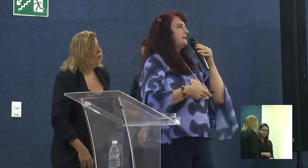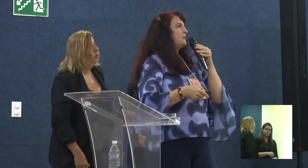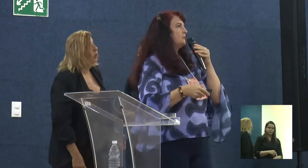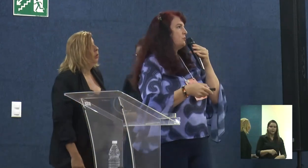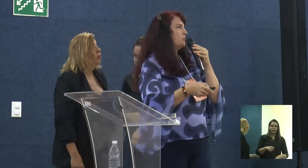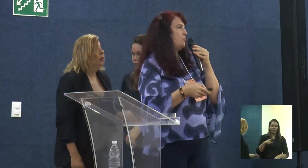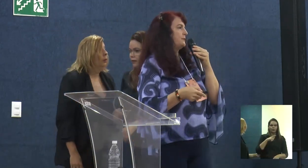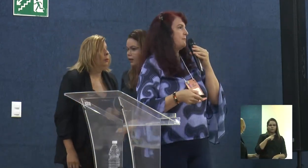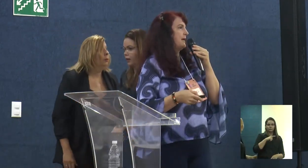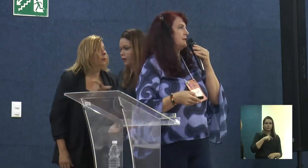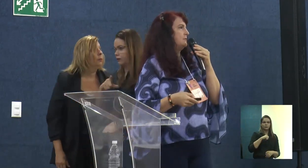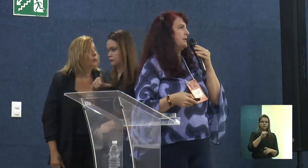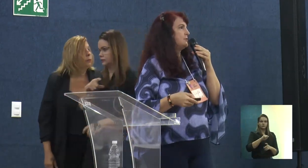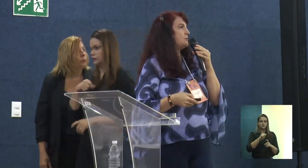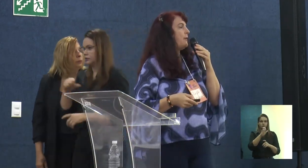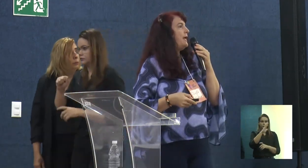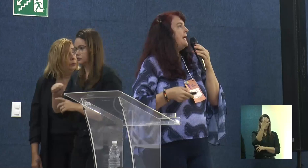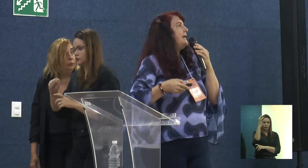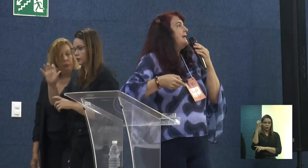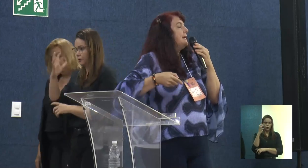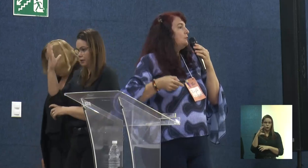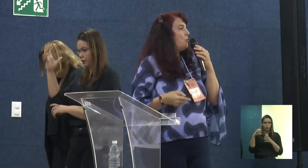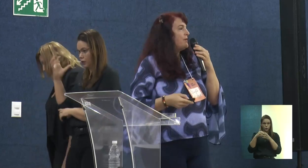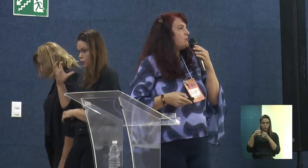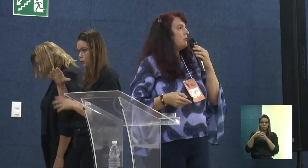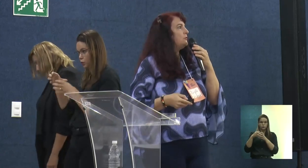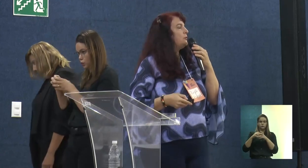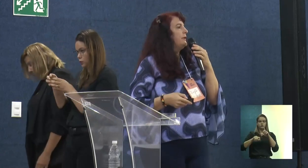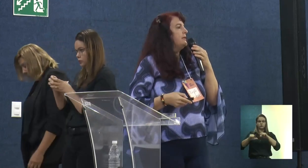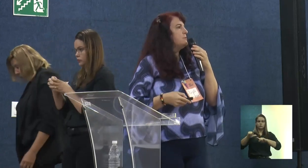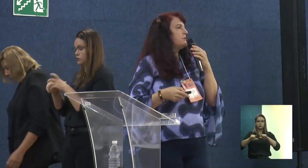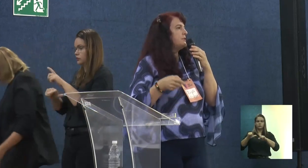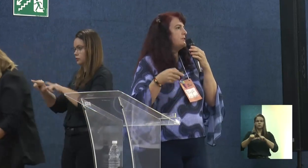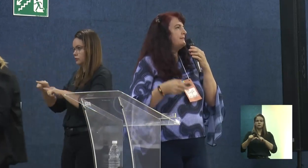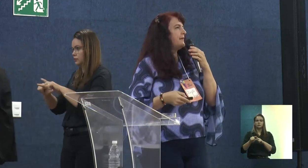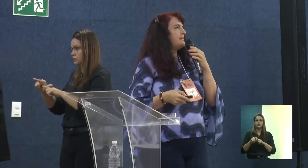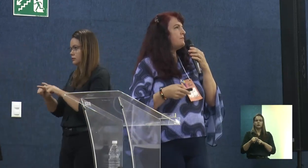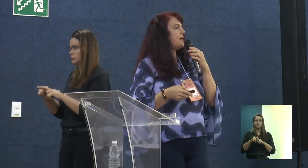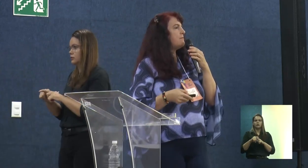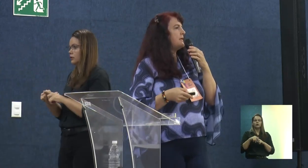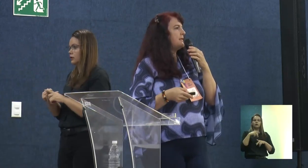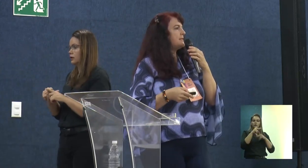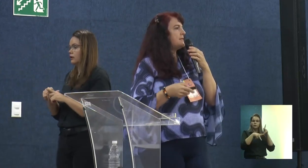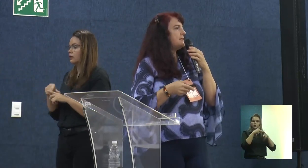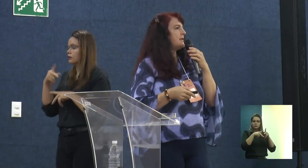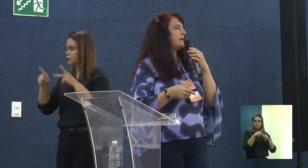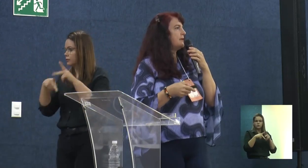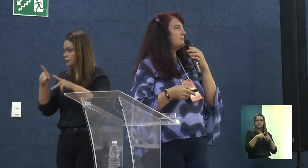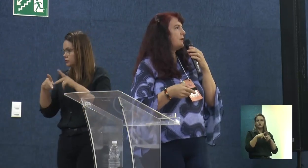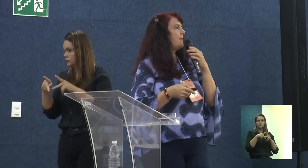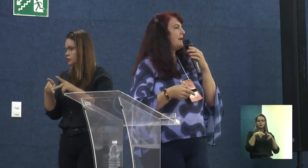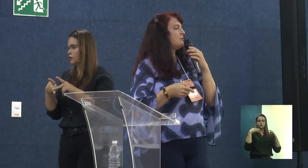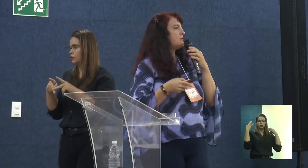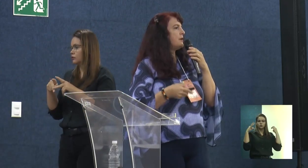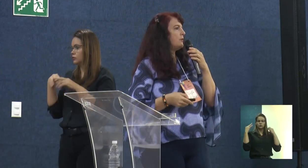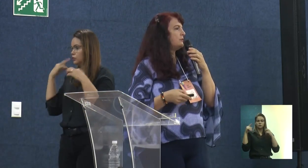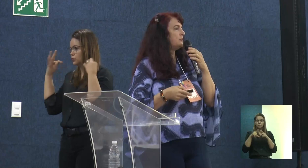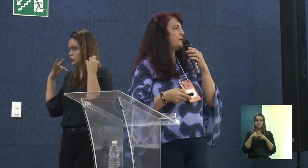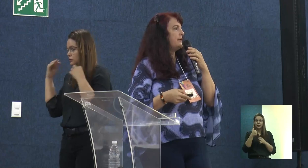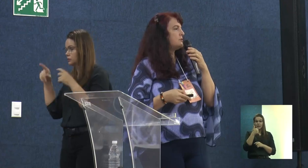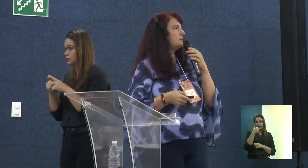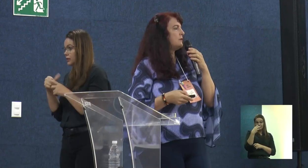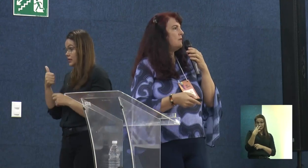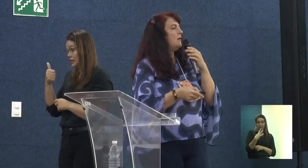gestão ambiental do grupo, trabalhando isso. Com o pessoal do turismo, a gente tem 13 famílias querendo trabalhar um